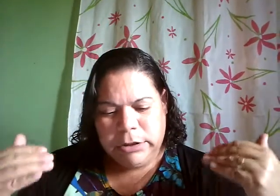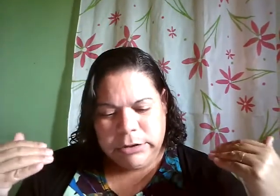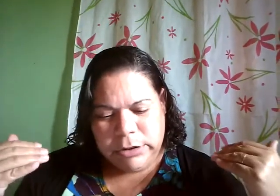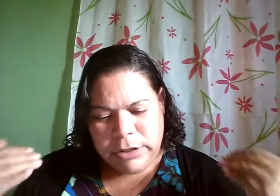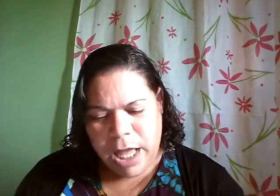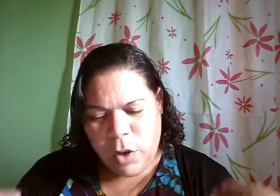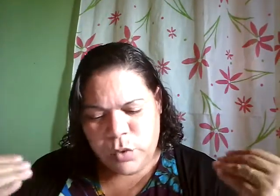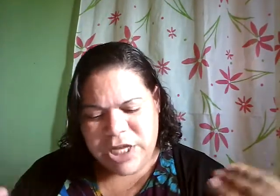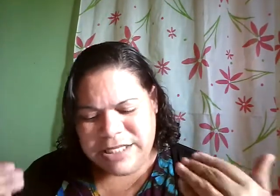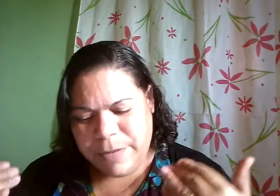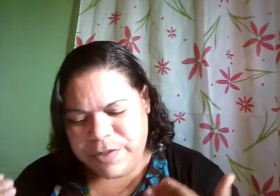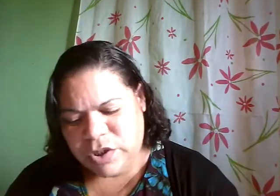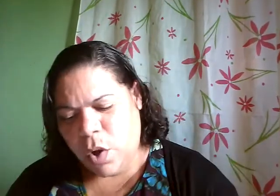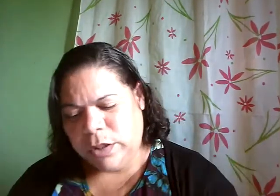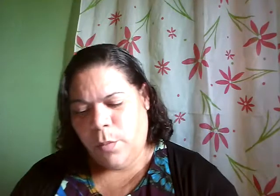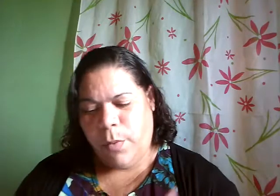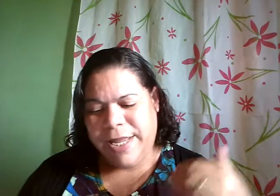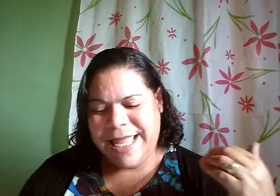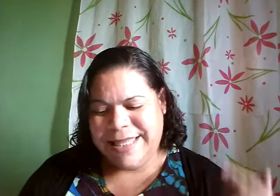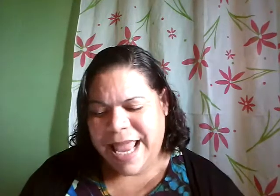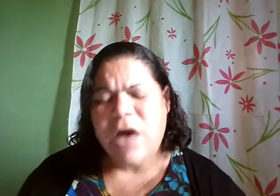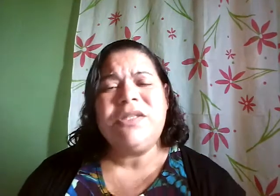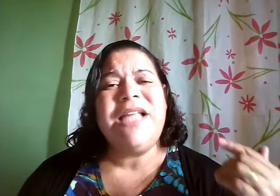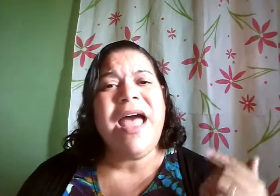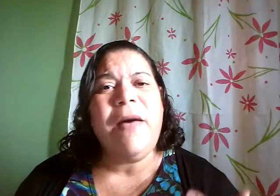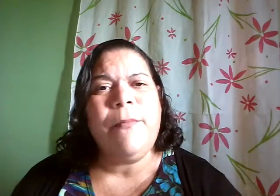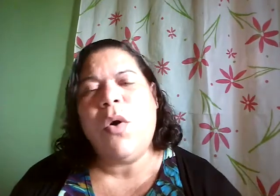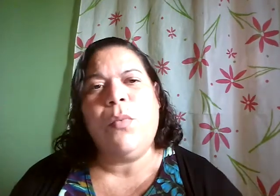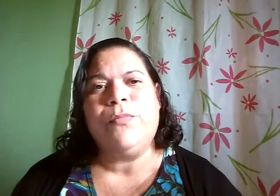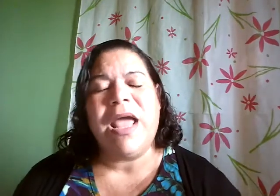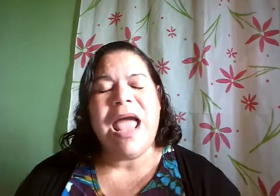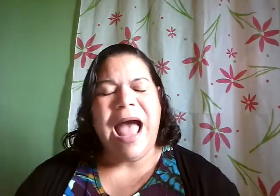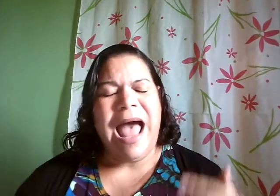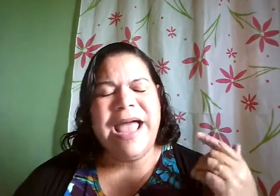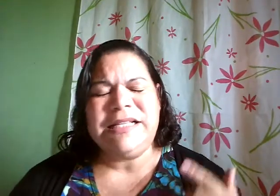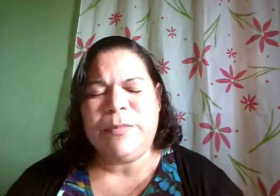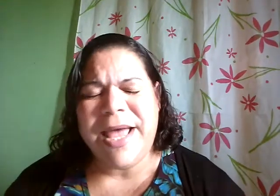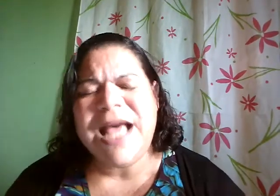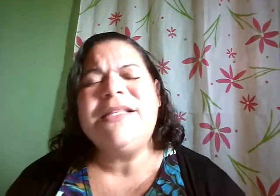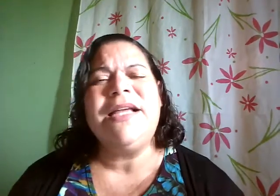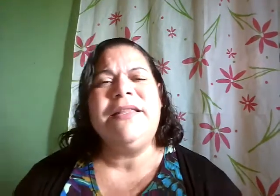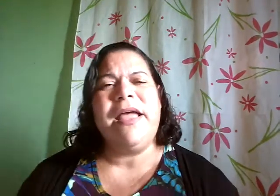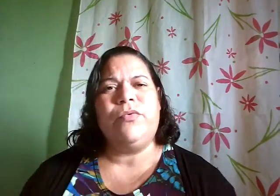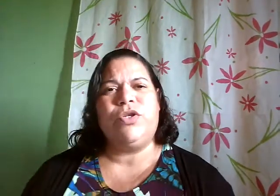Não nos decepcionam, porque Deus derramou a esperança em Deus.